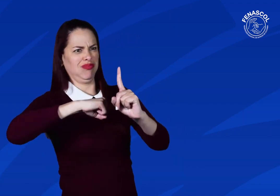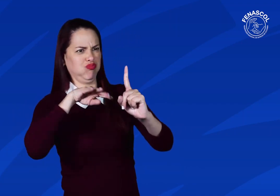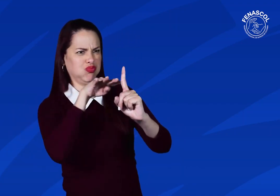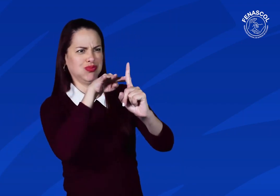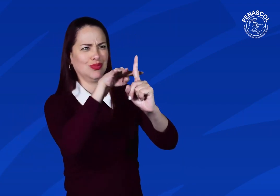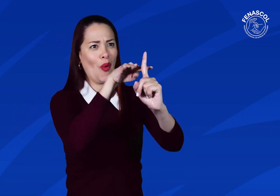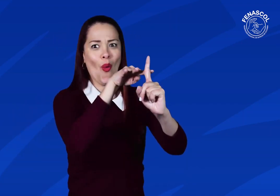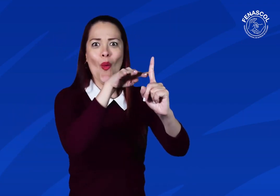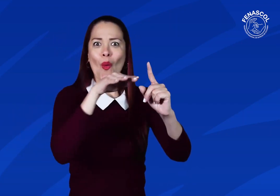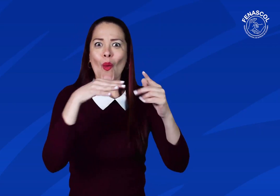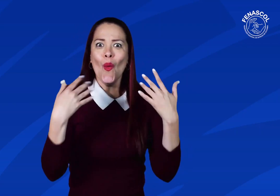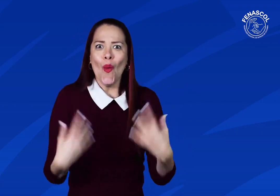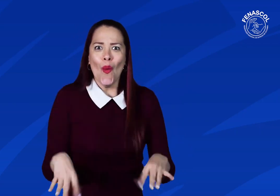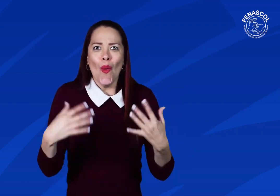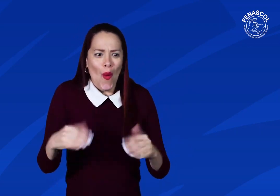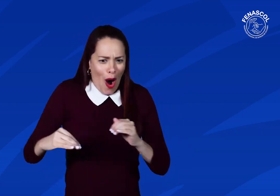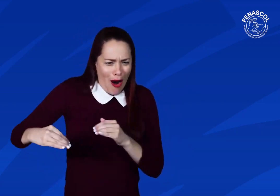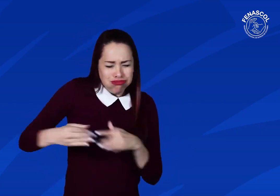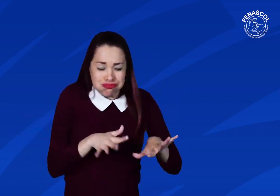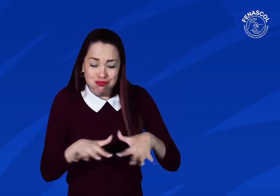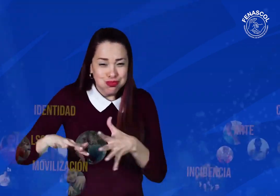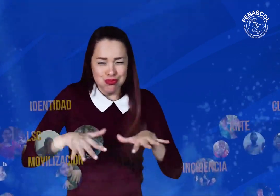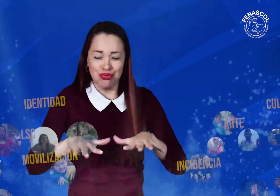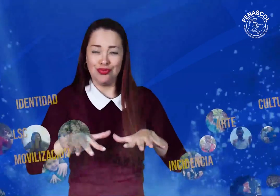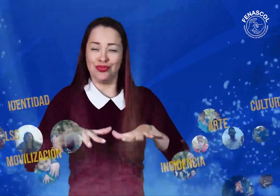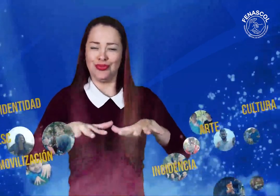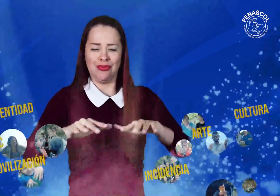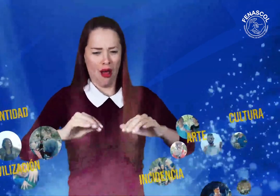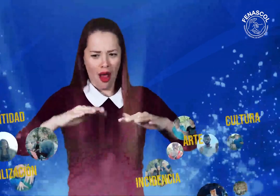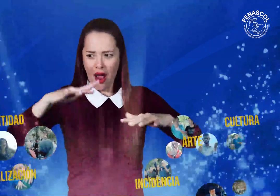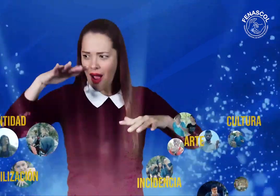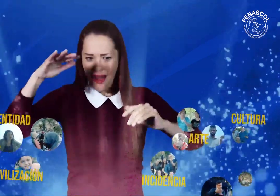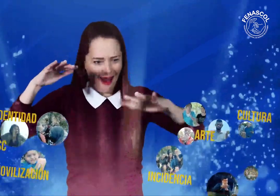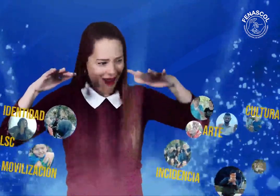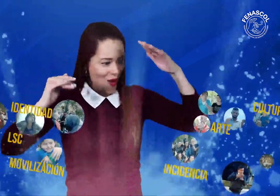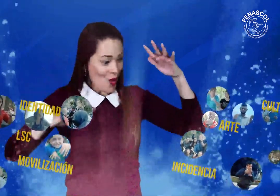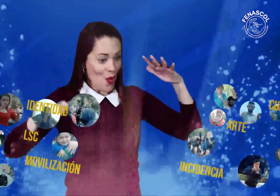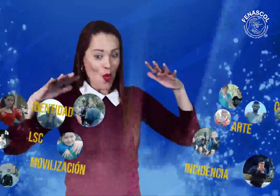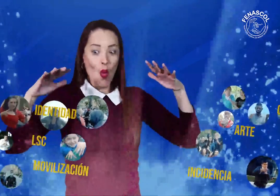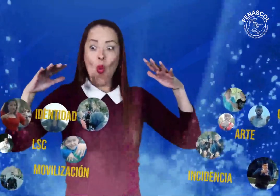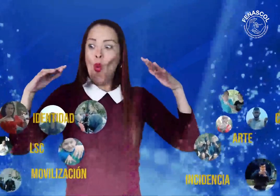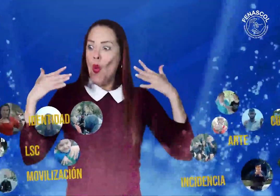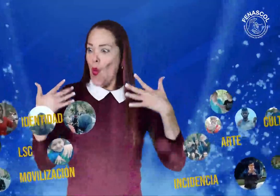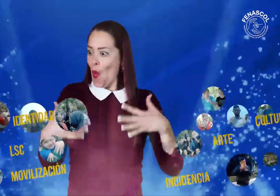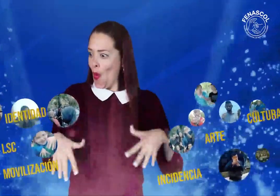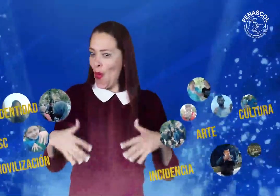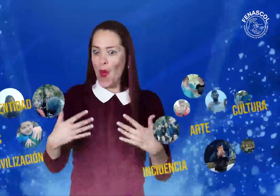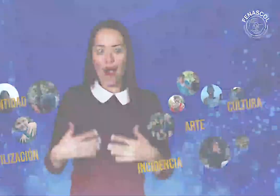a líderes que hacen incidencia en defensa de sus derechos, un movimiento que ha venido en aumento, que es de gran valor y